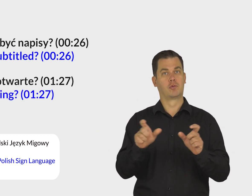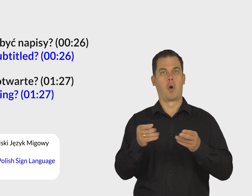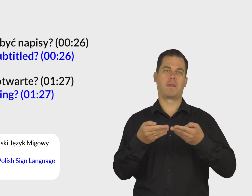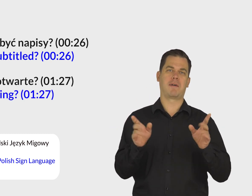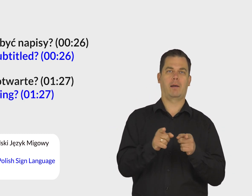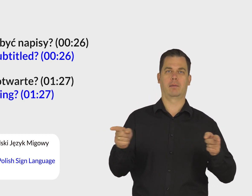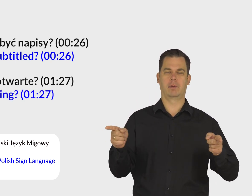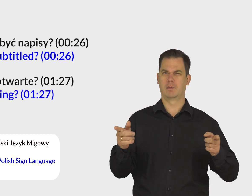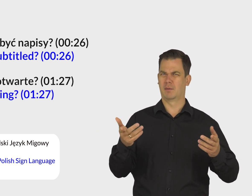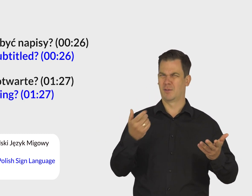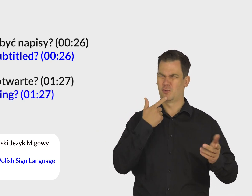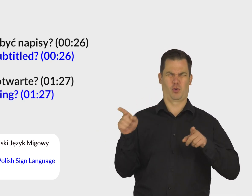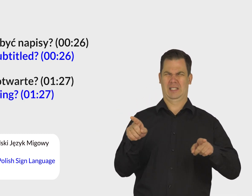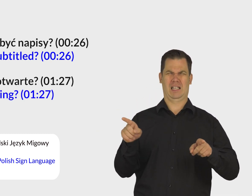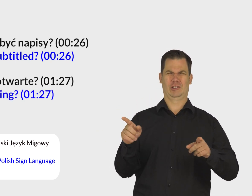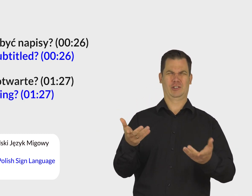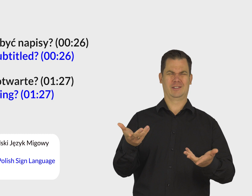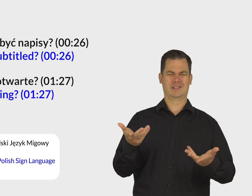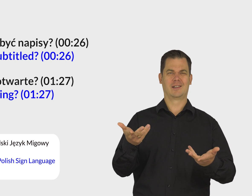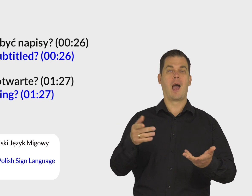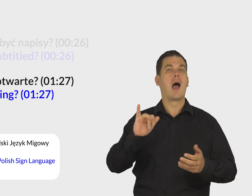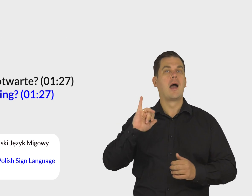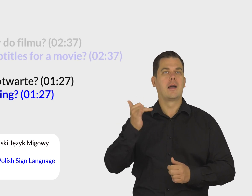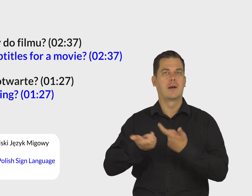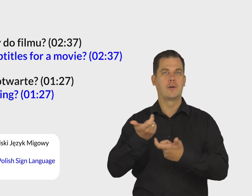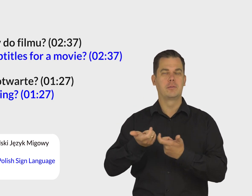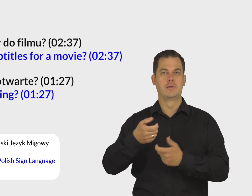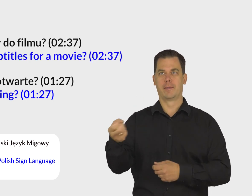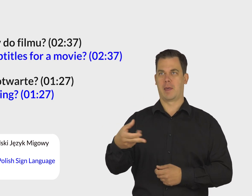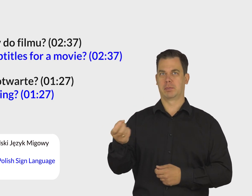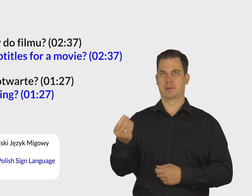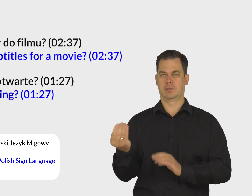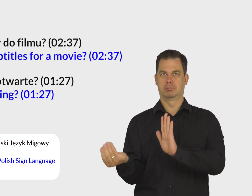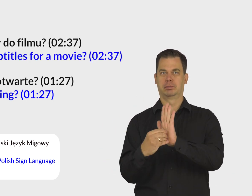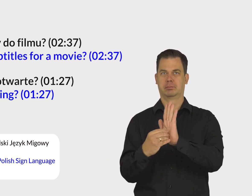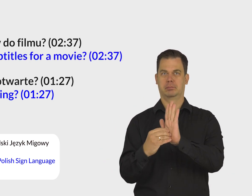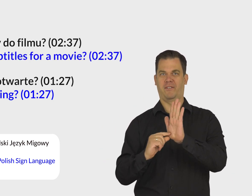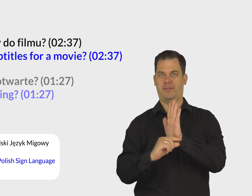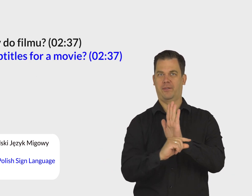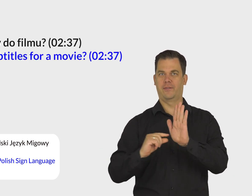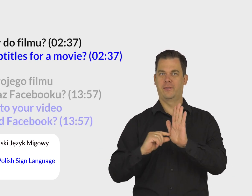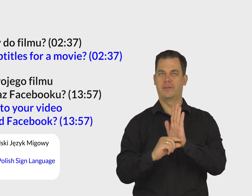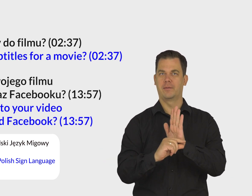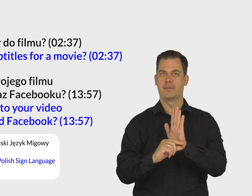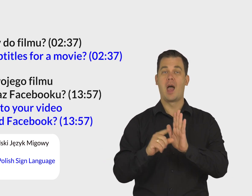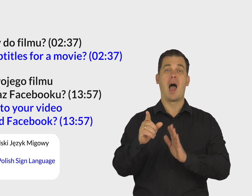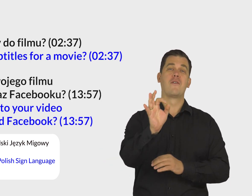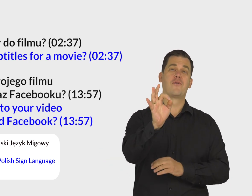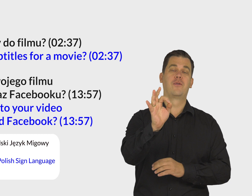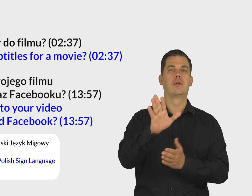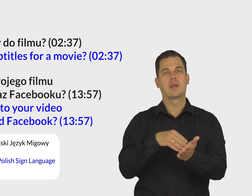otwarte i co to w ogóle oznacza, jak stworzyć napisy do filmu i jak dodać napisy